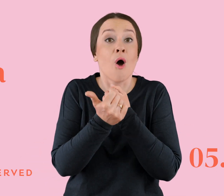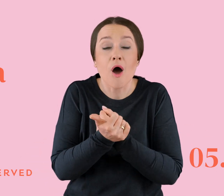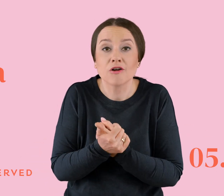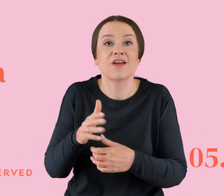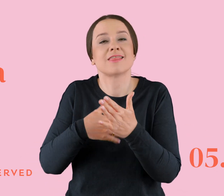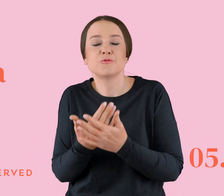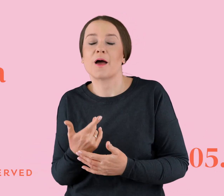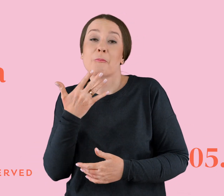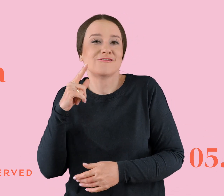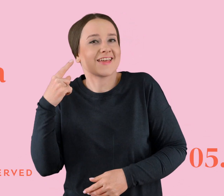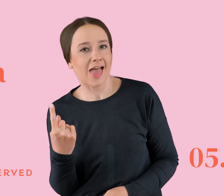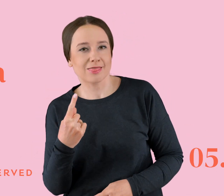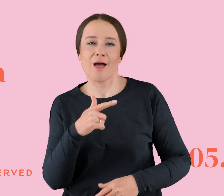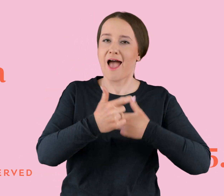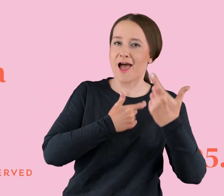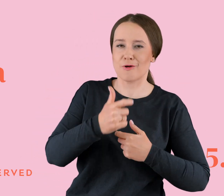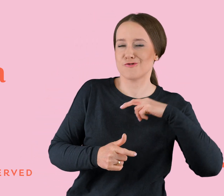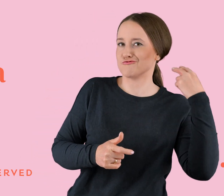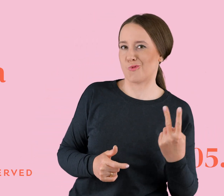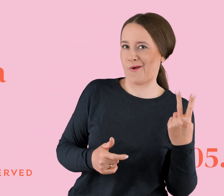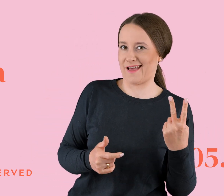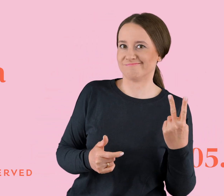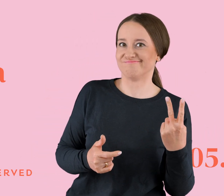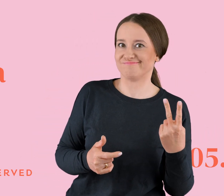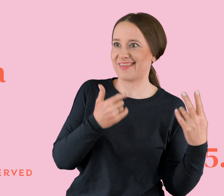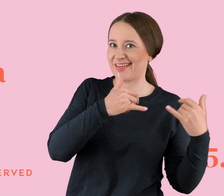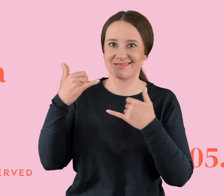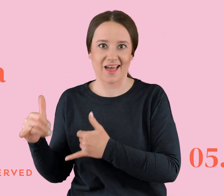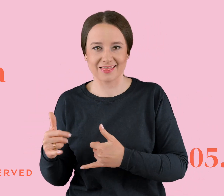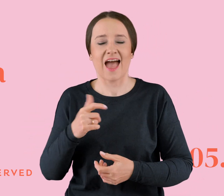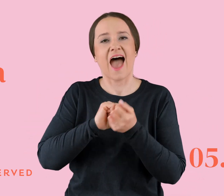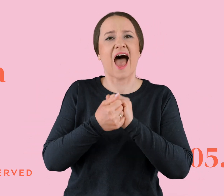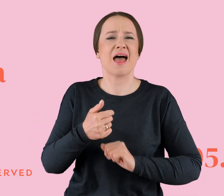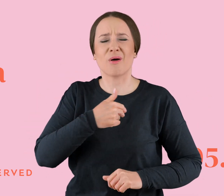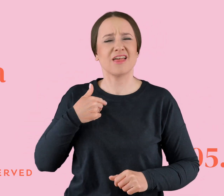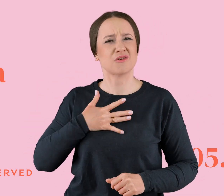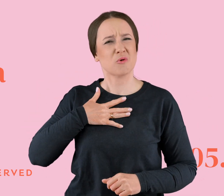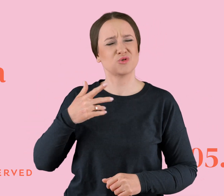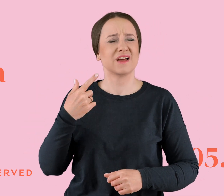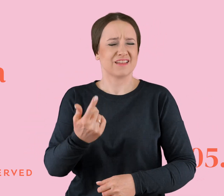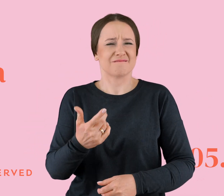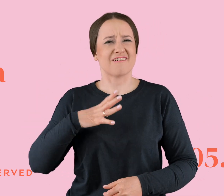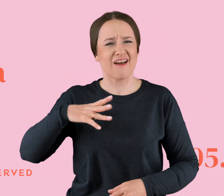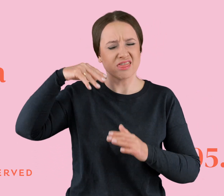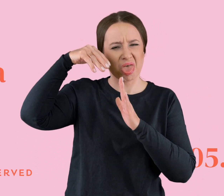a robi się drugie. Albo na przykład na tym, że się rujnuje nasze poczucie własnej wartości i naszej godności i się nas